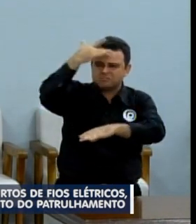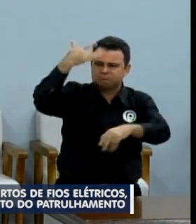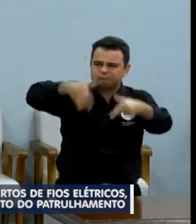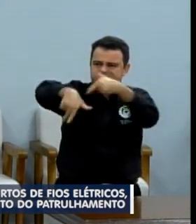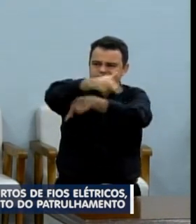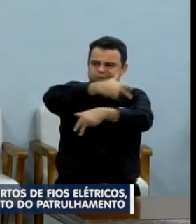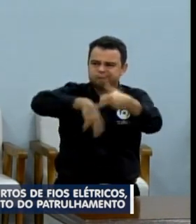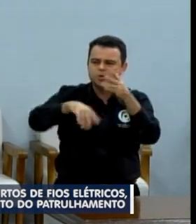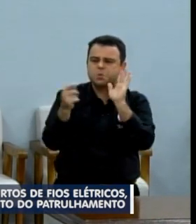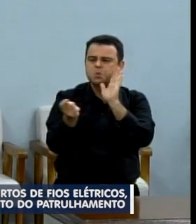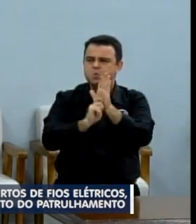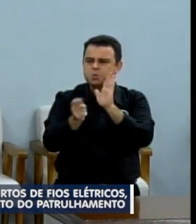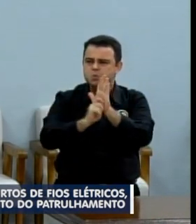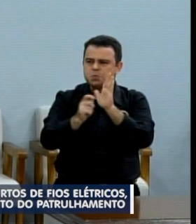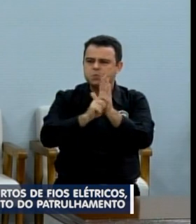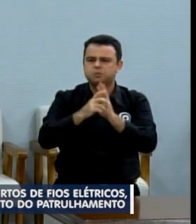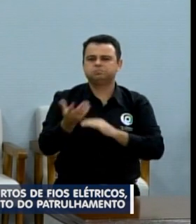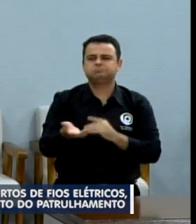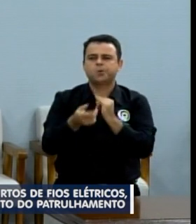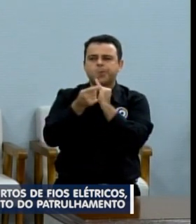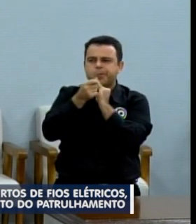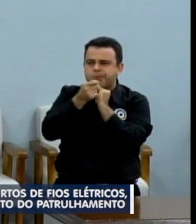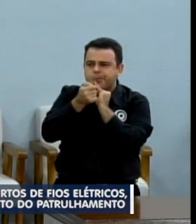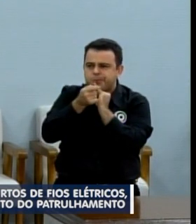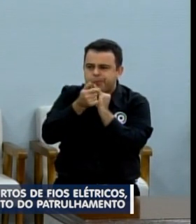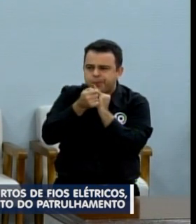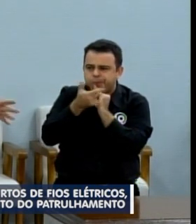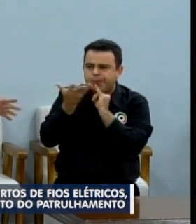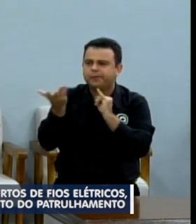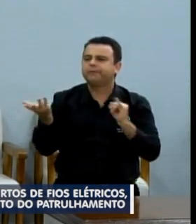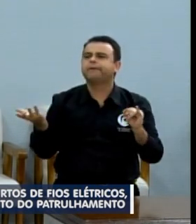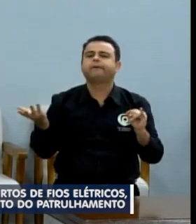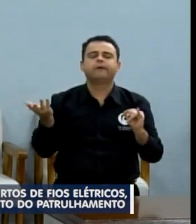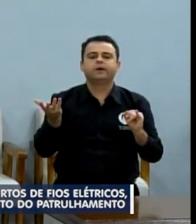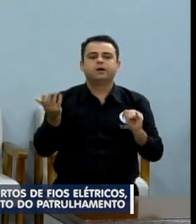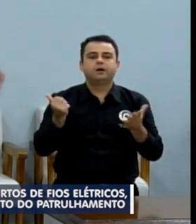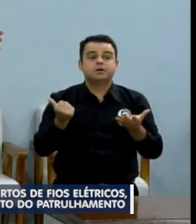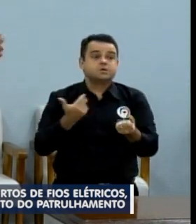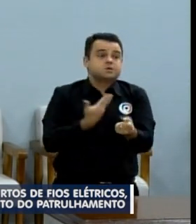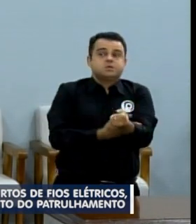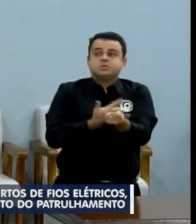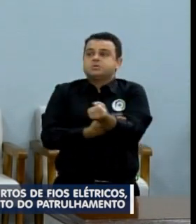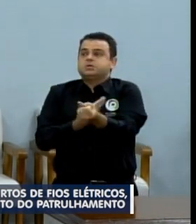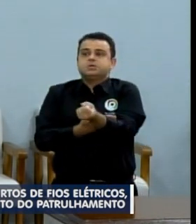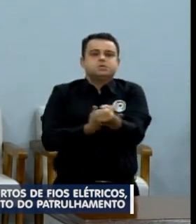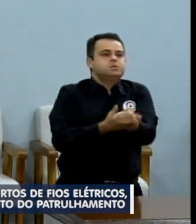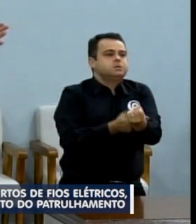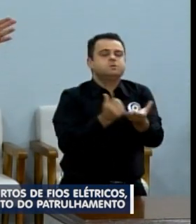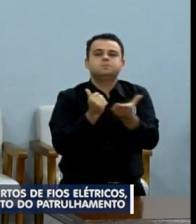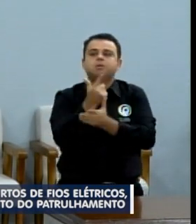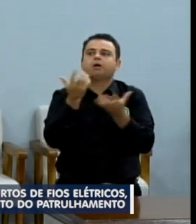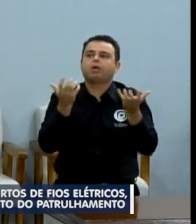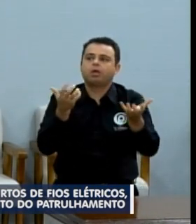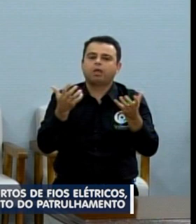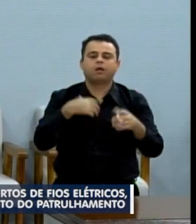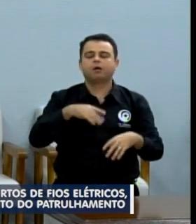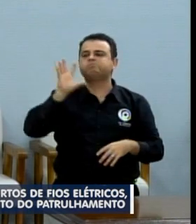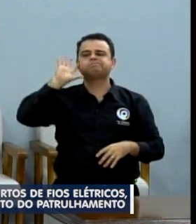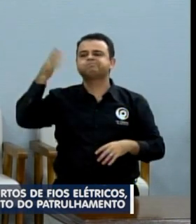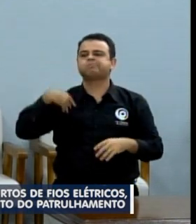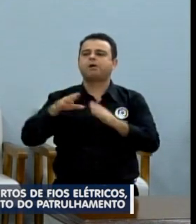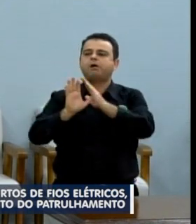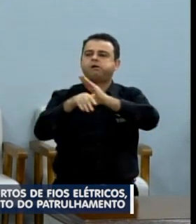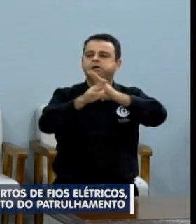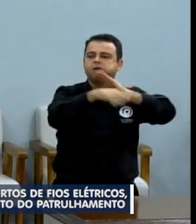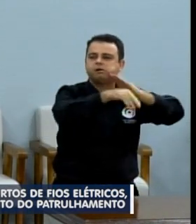nas drogas, no crack, vereador Rossini, elas partem para qualquer coisa, é um fio elétrico, é um arrombamento na